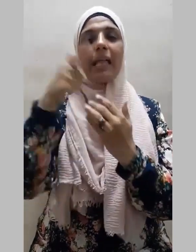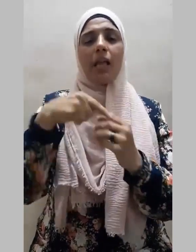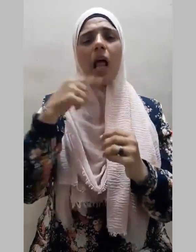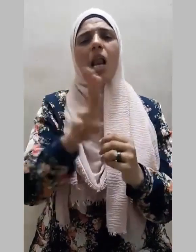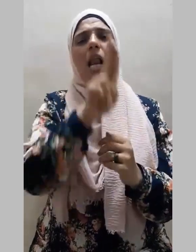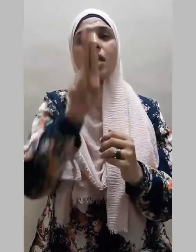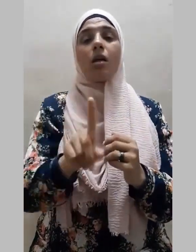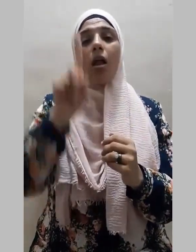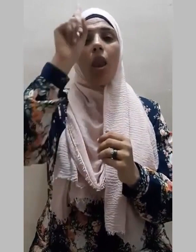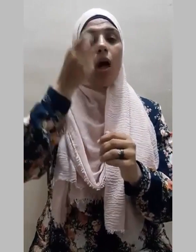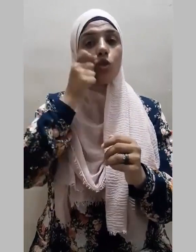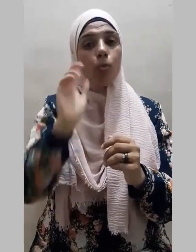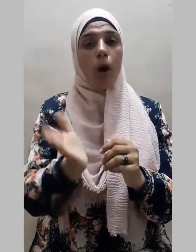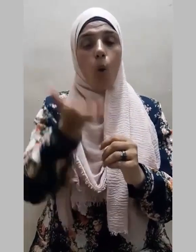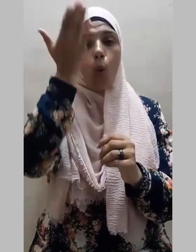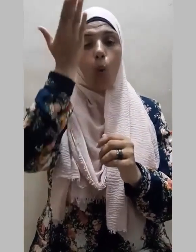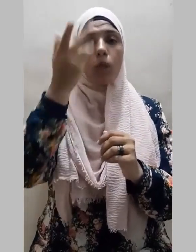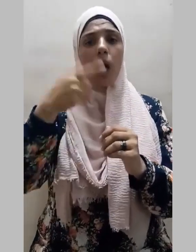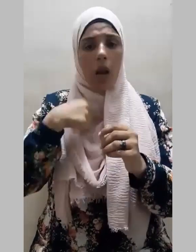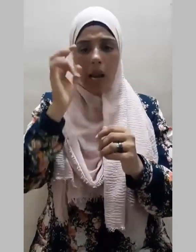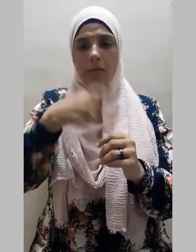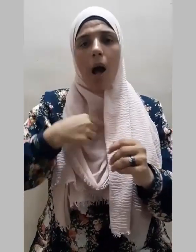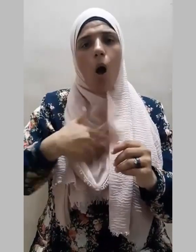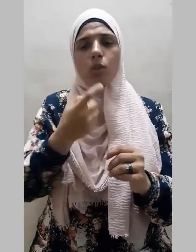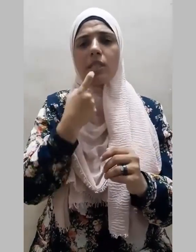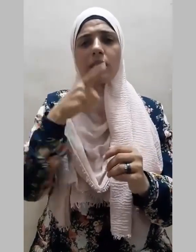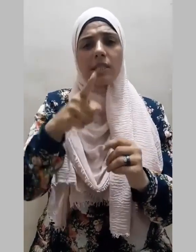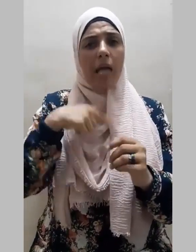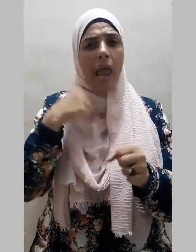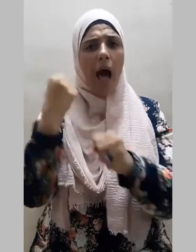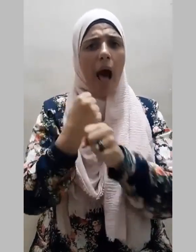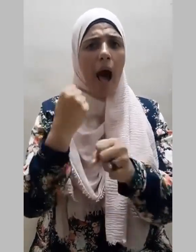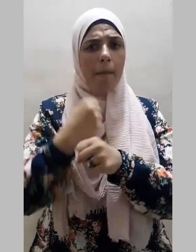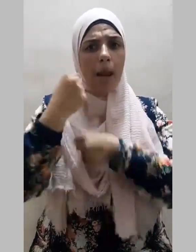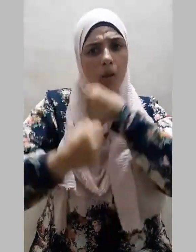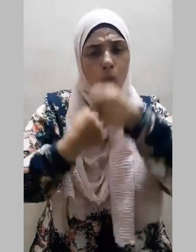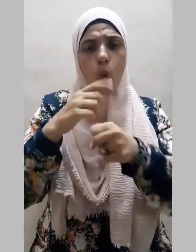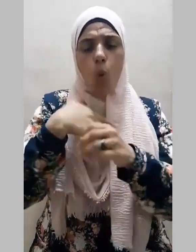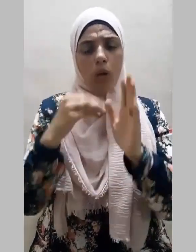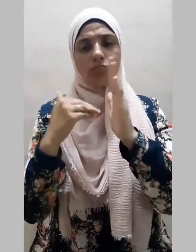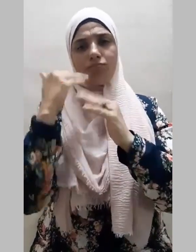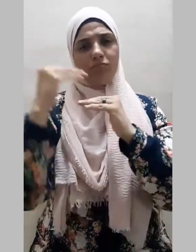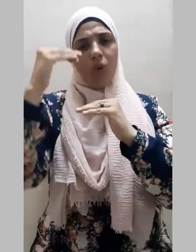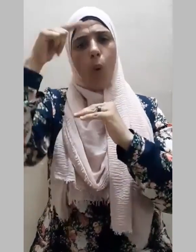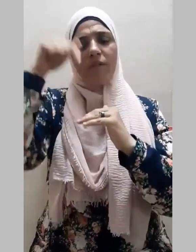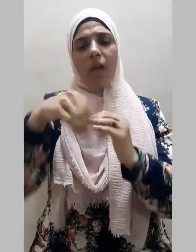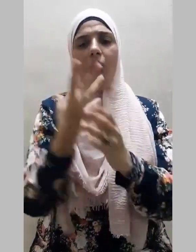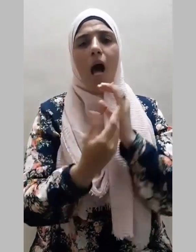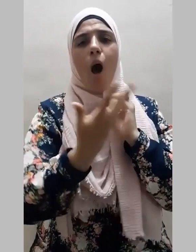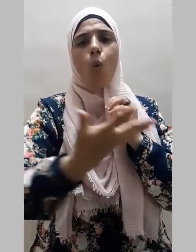عز وجل أن يكون عام جد واجتهاد وتفوق لأبنائنا جميعاً